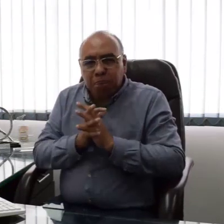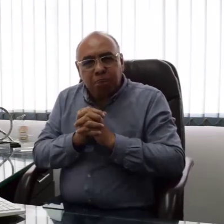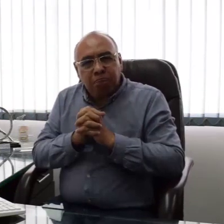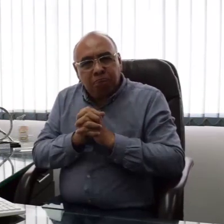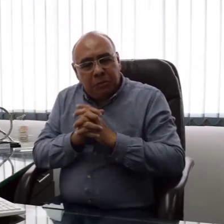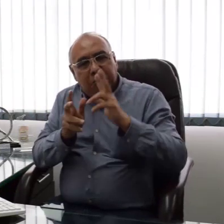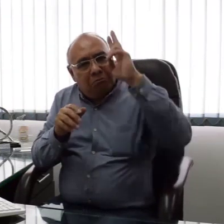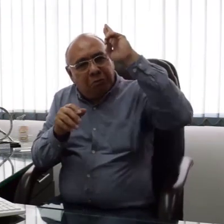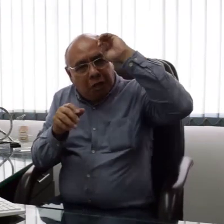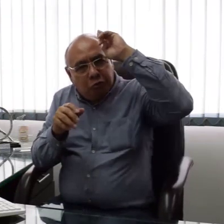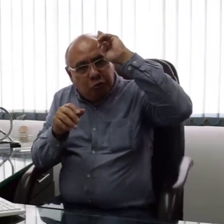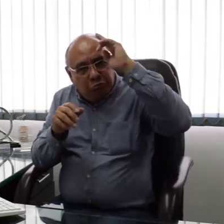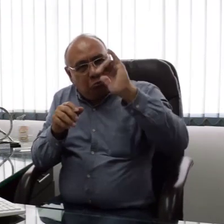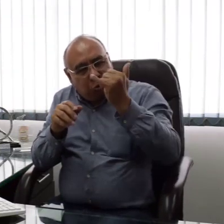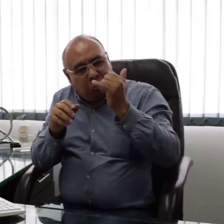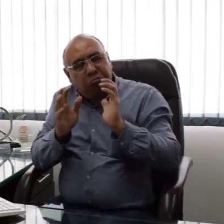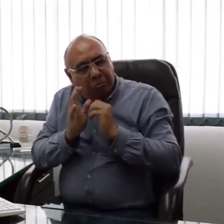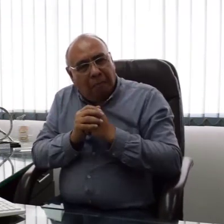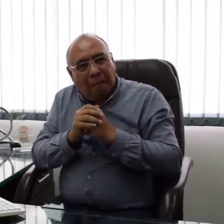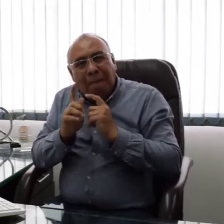En esto le damos la razón, legalmente no lo son.